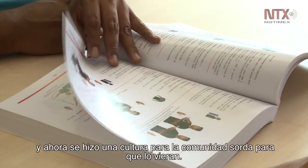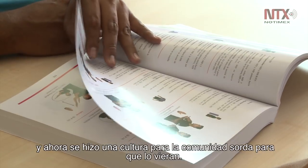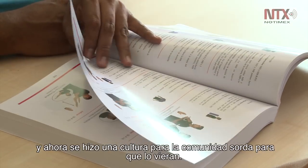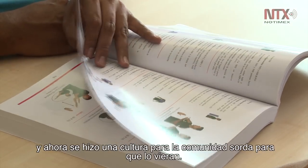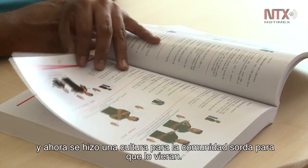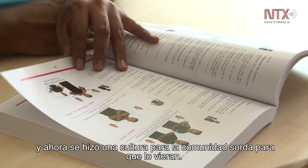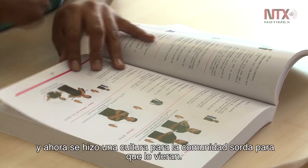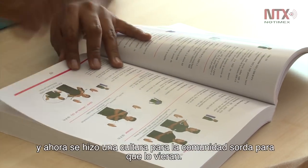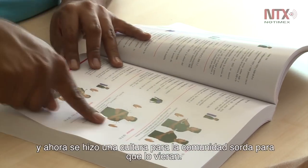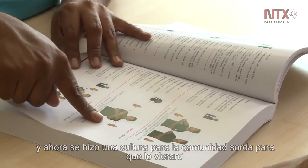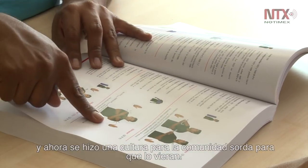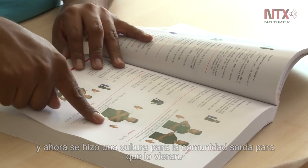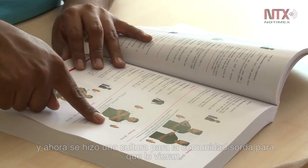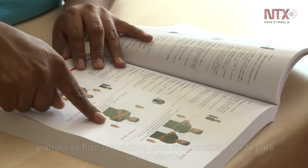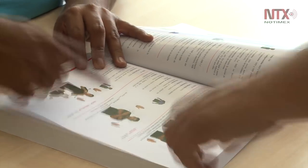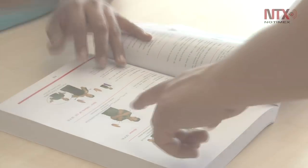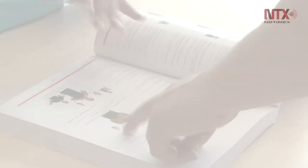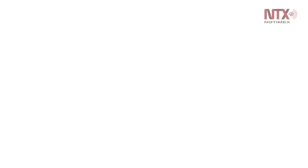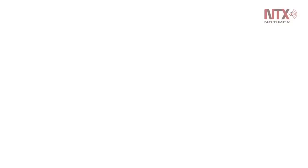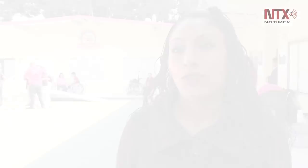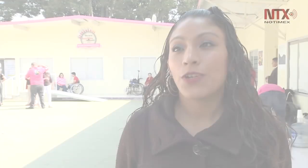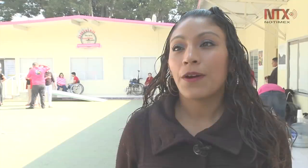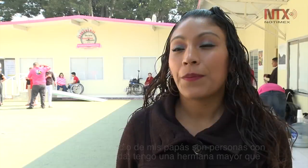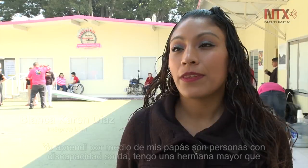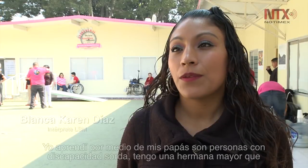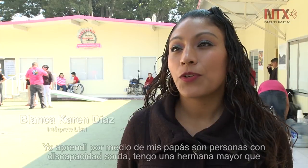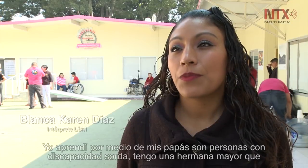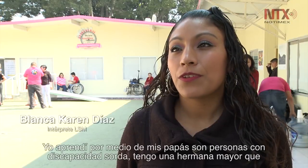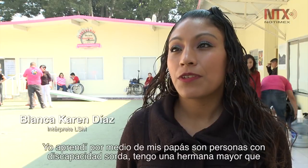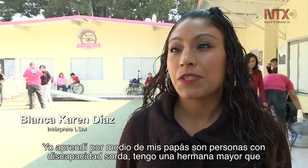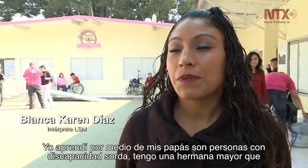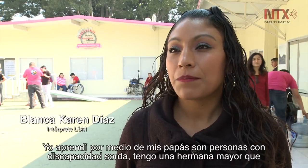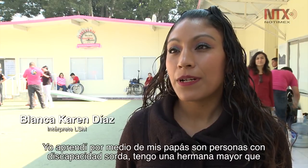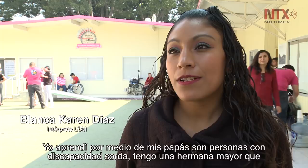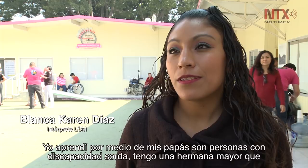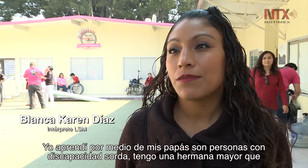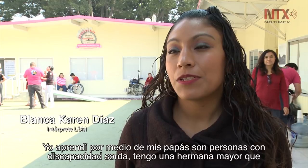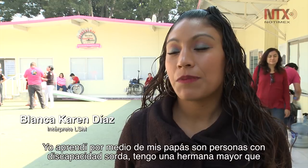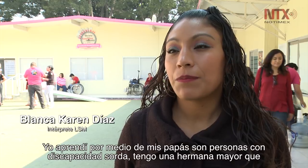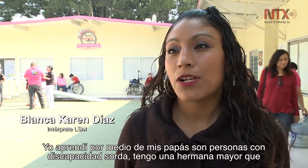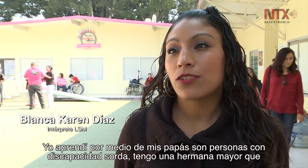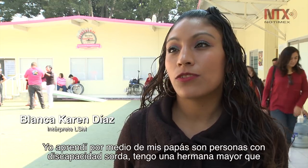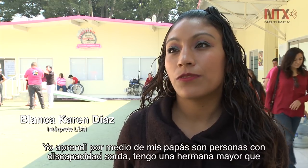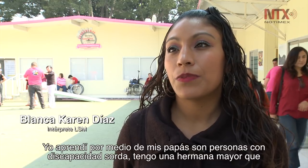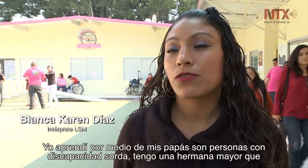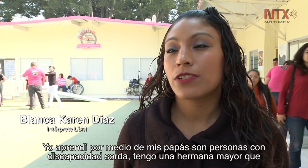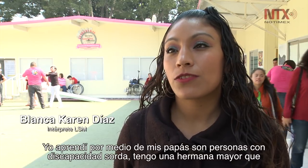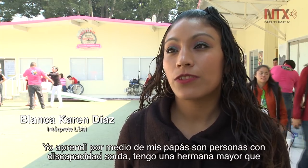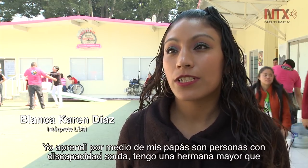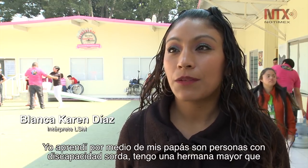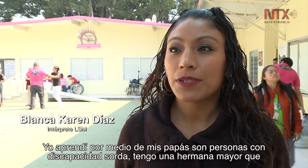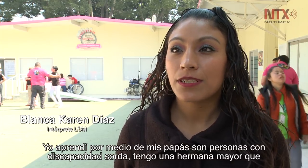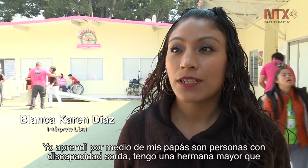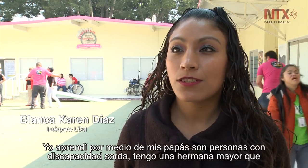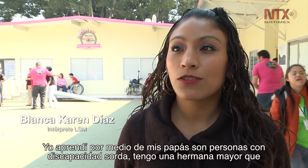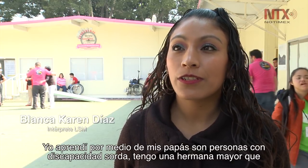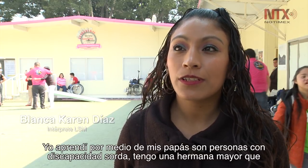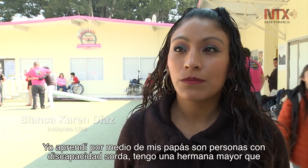que lo vieran. Yo aprendí por medio de mis papás. Mis papás son personas con discapacidad sorda.